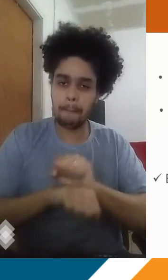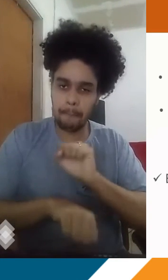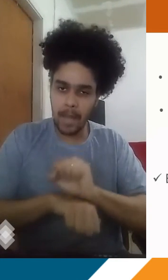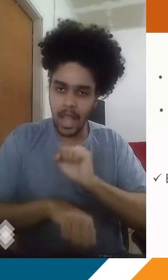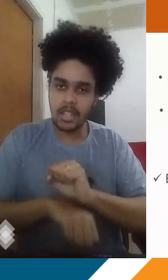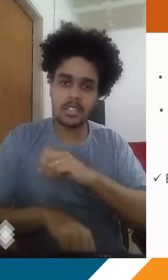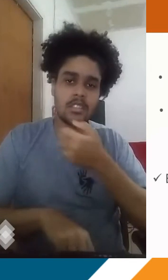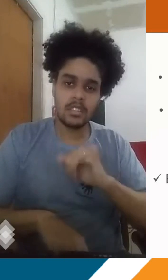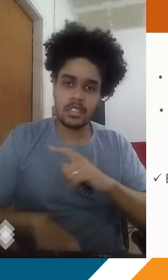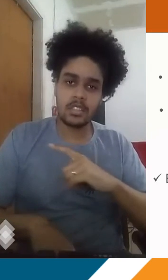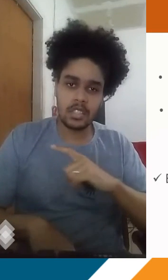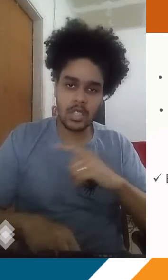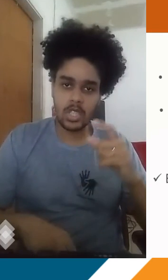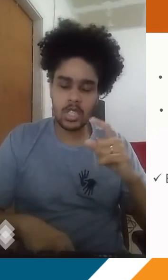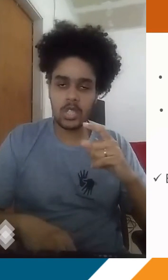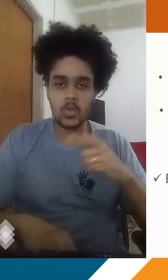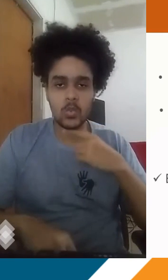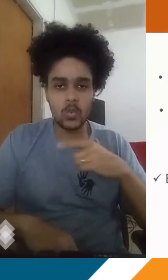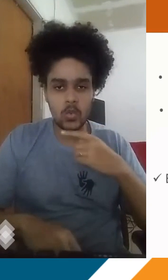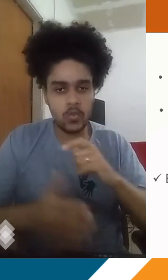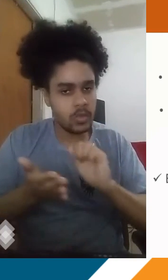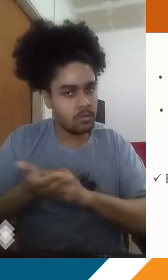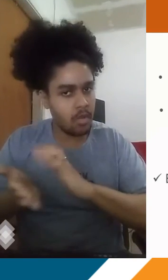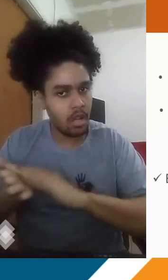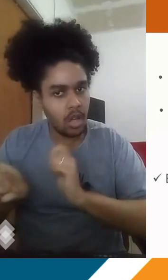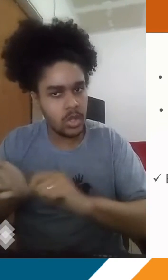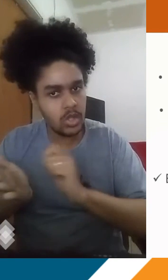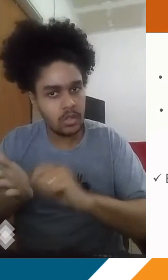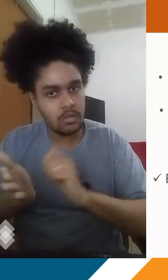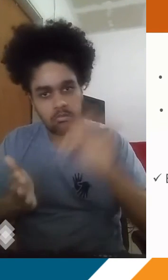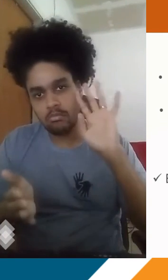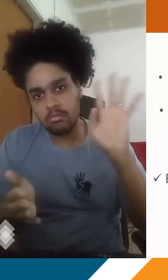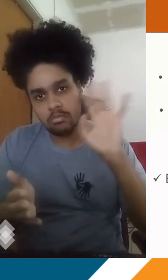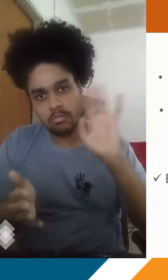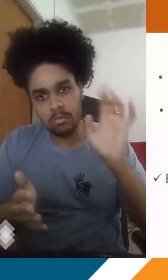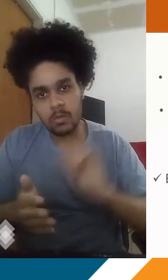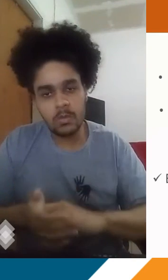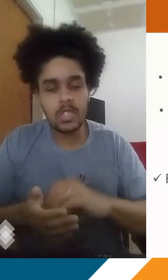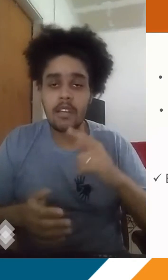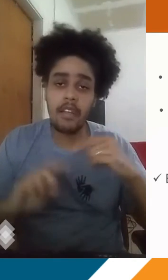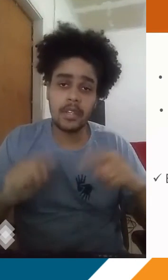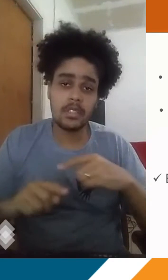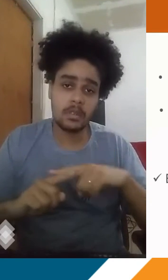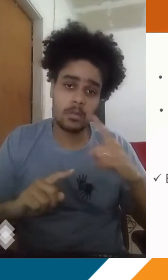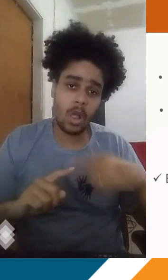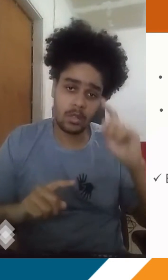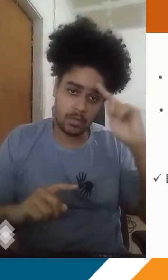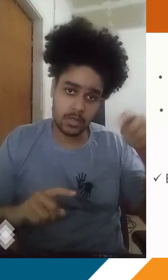Essas são as principais questões que a gente pode trabalhar. Estudem, né? Parem aí o vídeo quando tiverem alguma dúvida para tentar